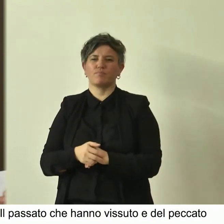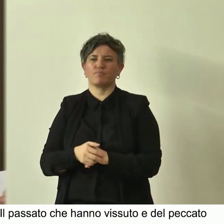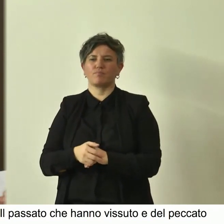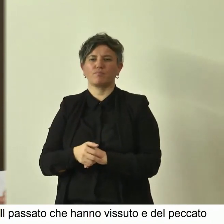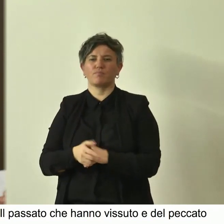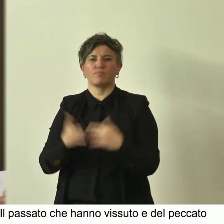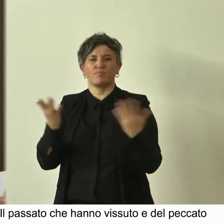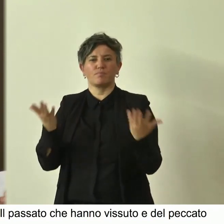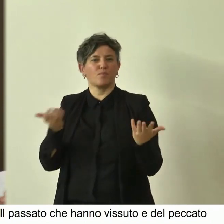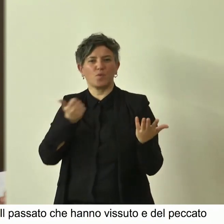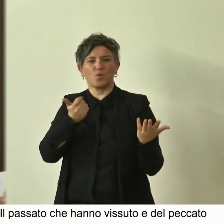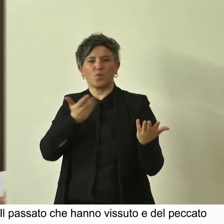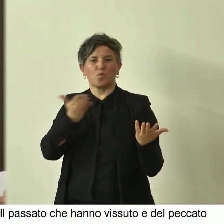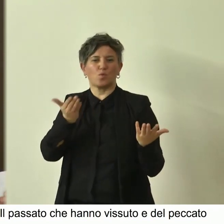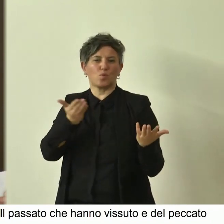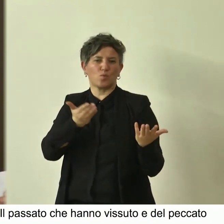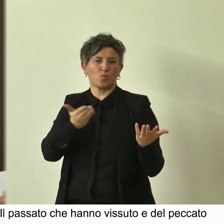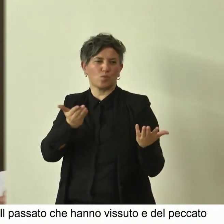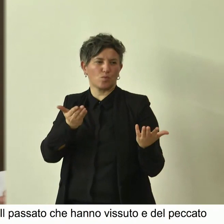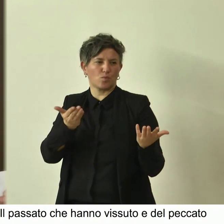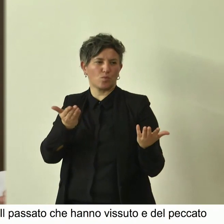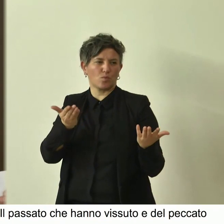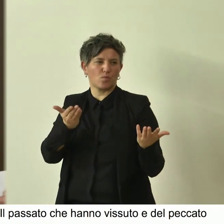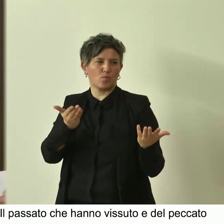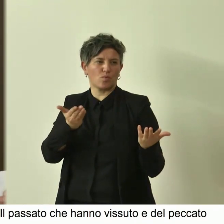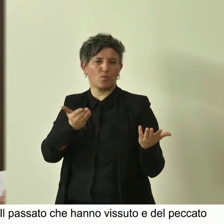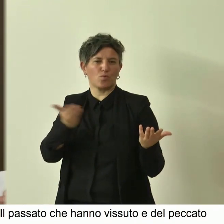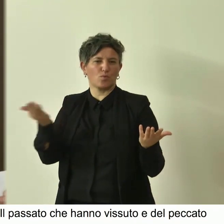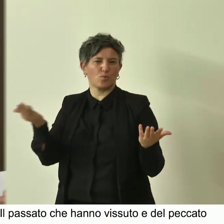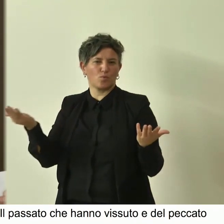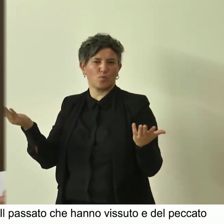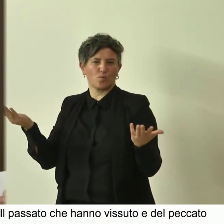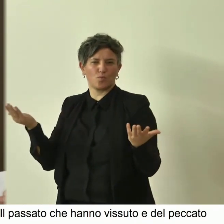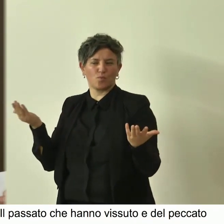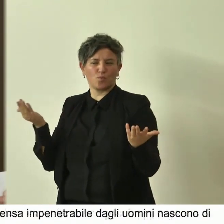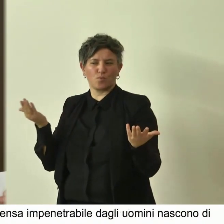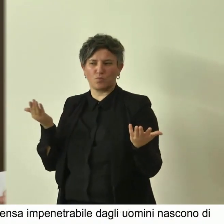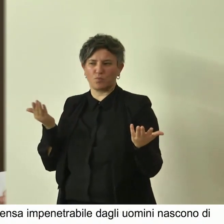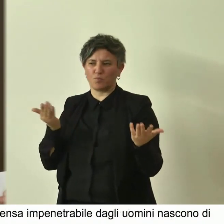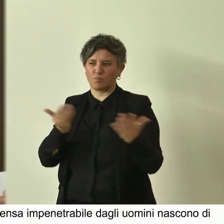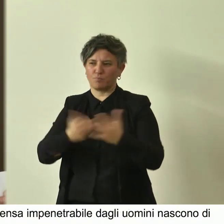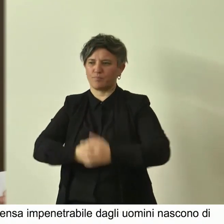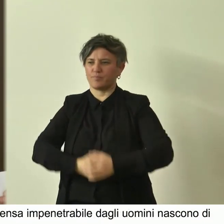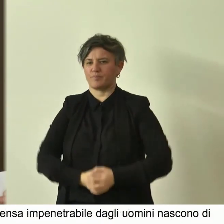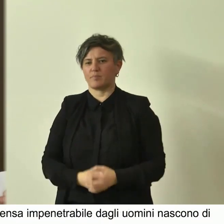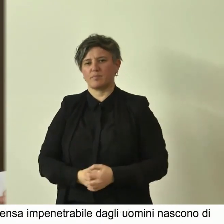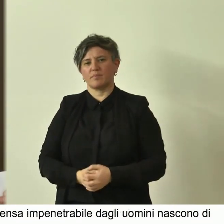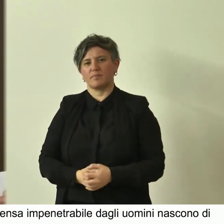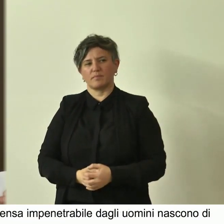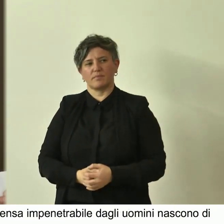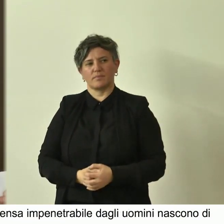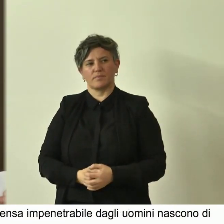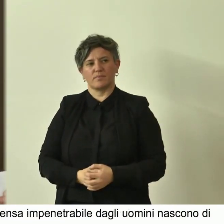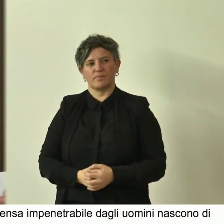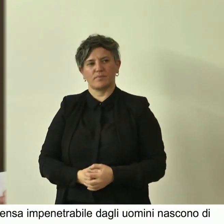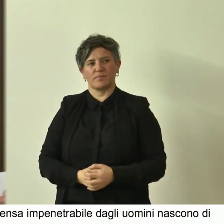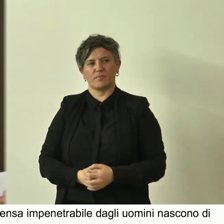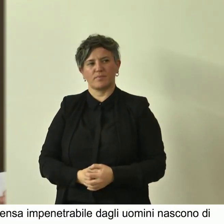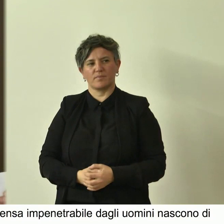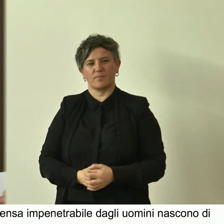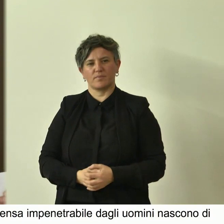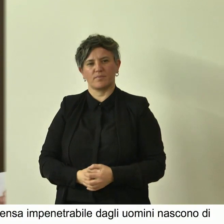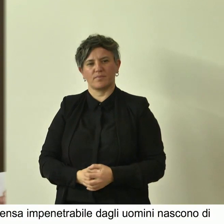schiantati animali selvaggi partoriscono giovani dai denti aguzzi che non rigenerati non hanno tempo per